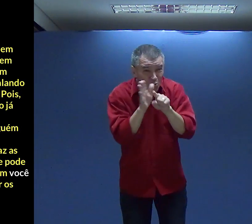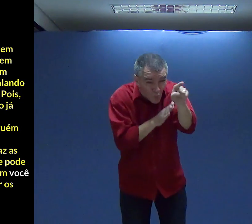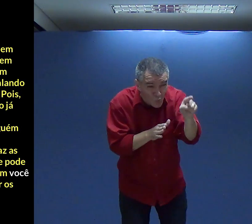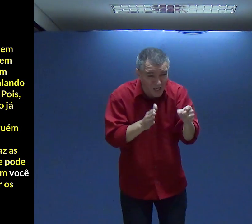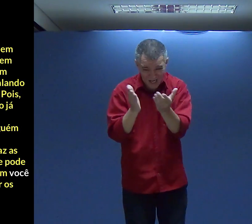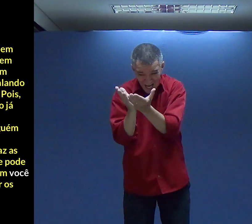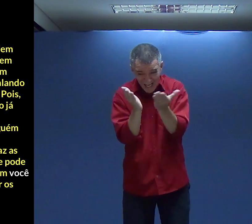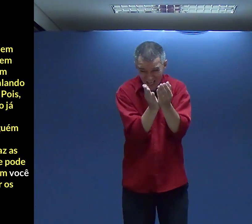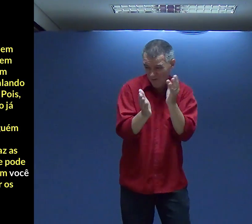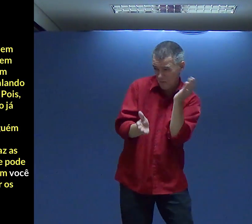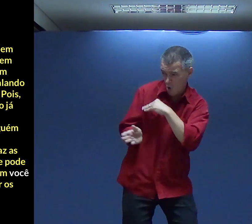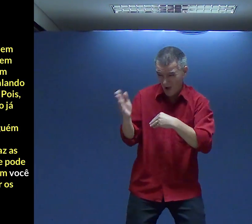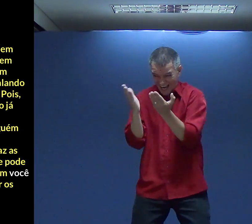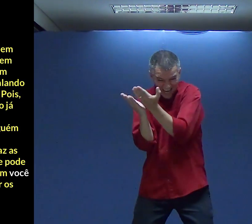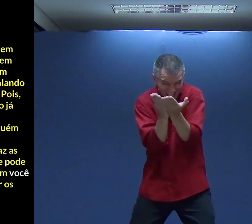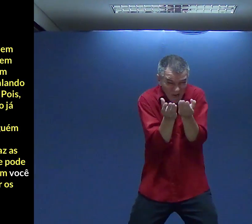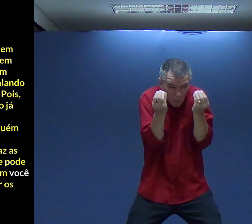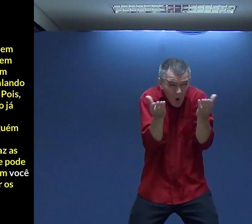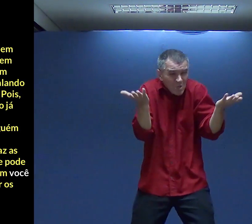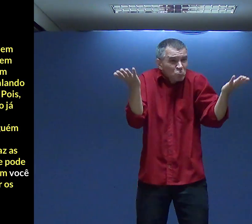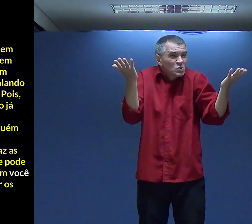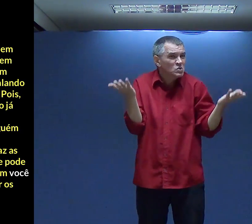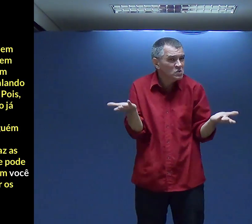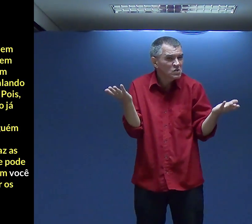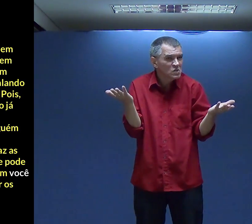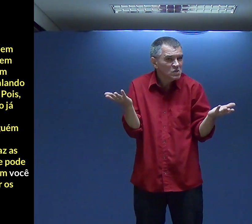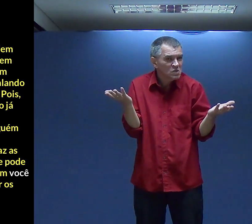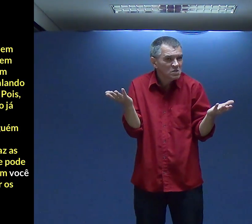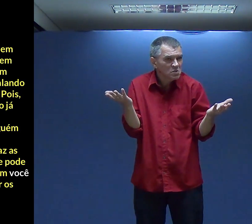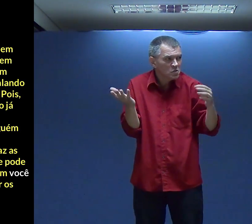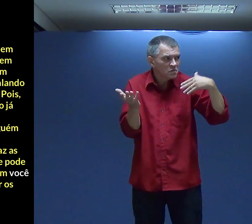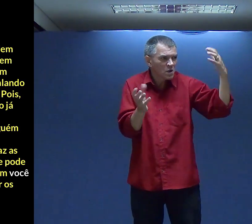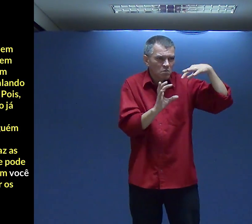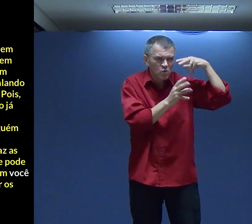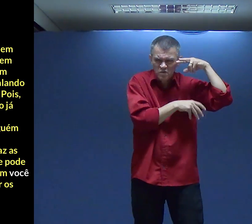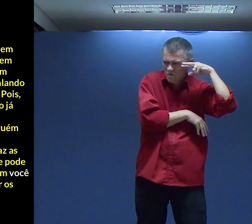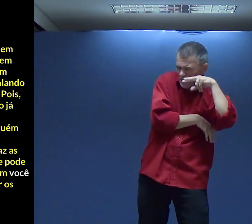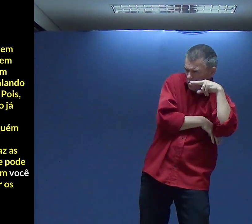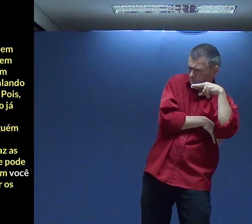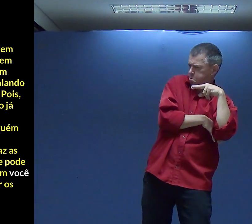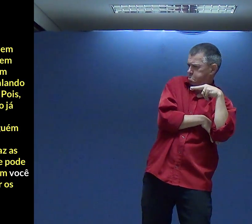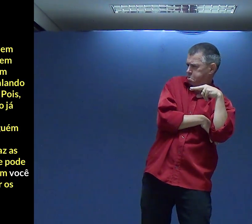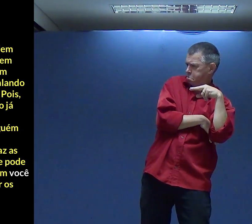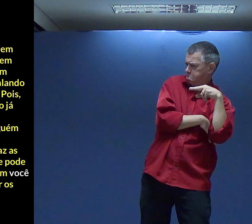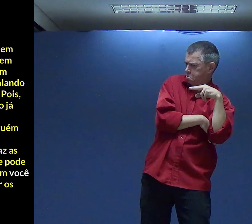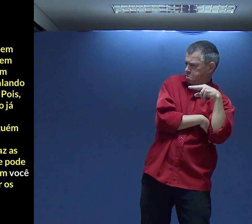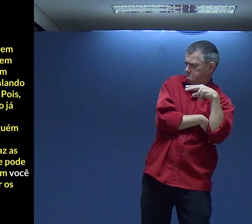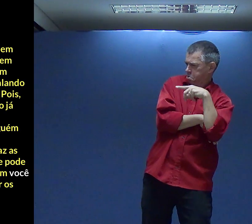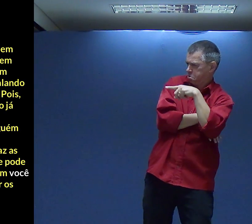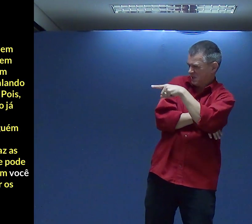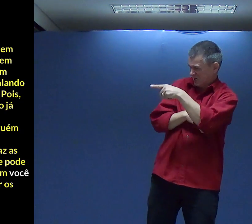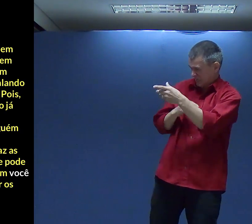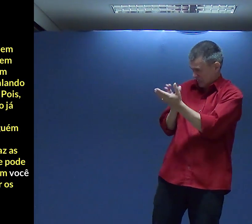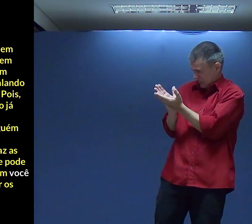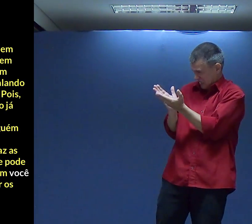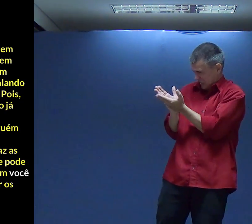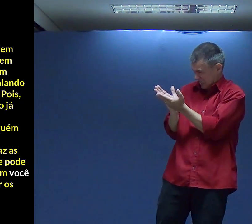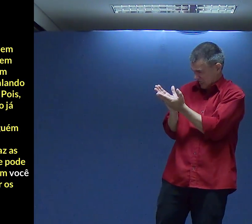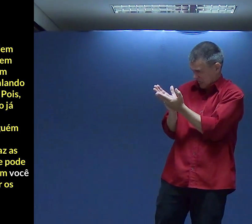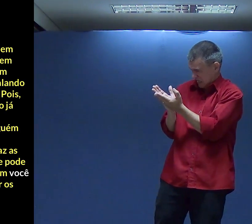Tem Tem sim Pessoas melhores Ou pessoas Não muito boas E